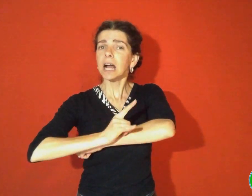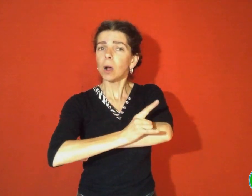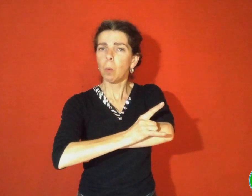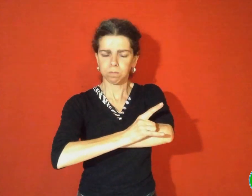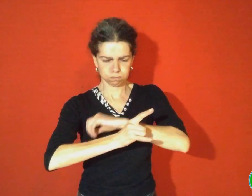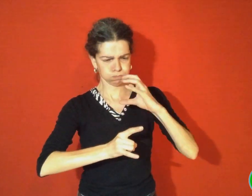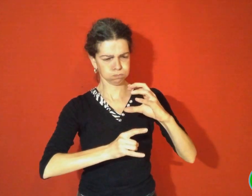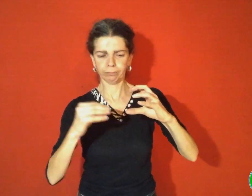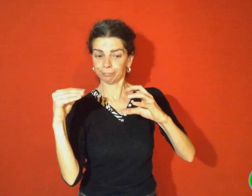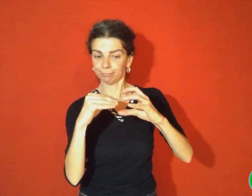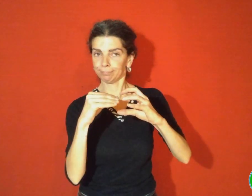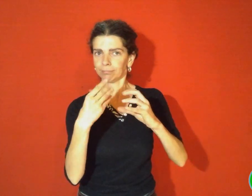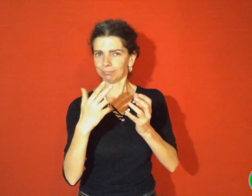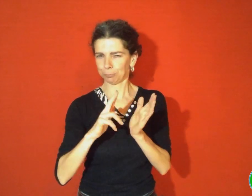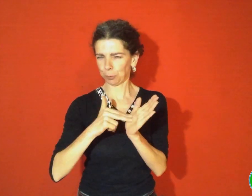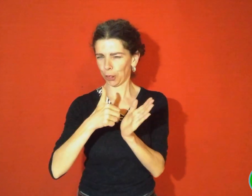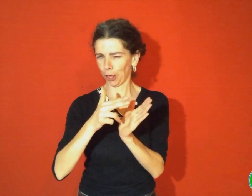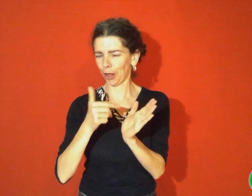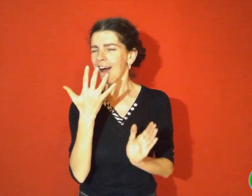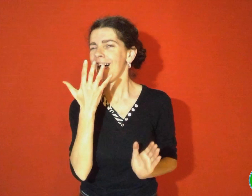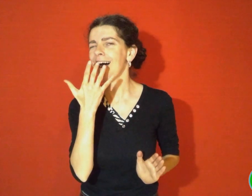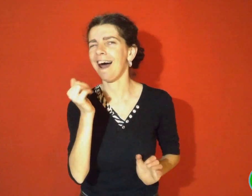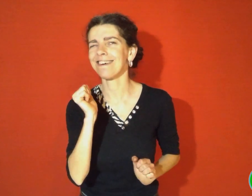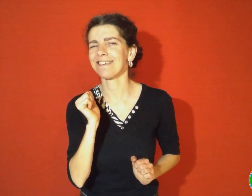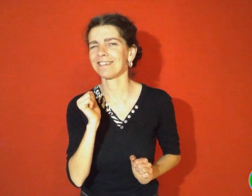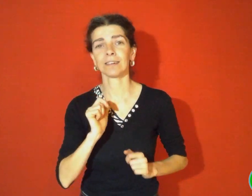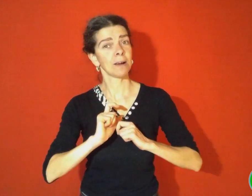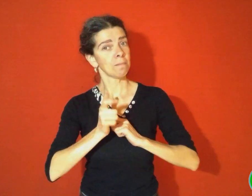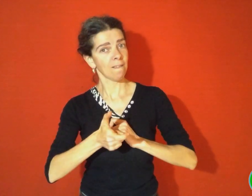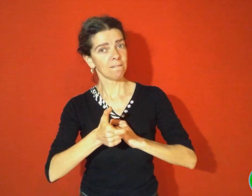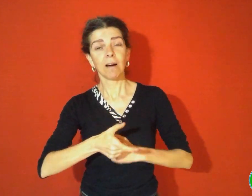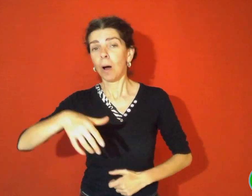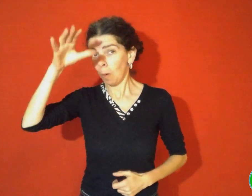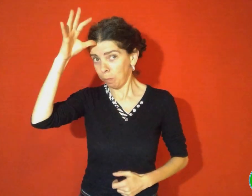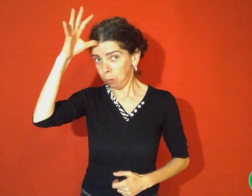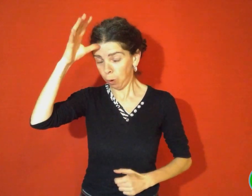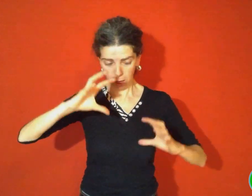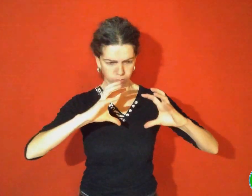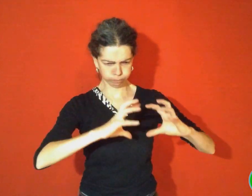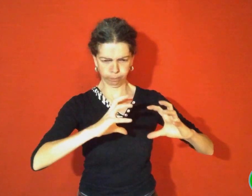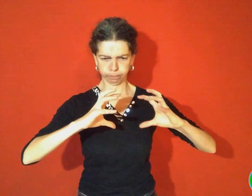des escargots au beurre et à l'ail, des poulets rôtis,